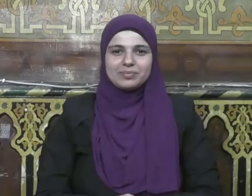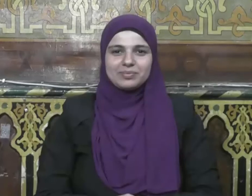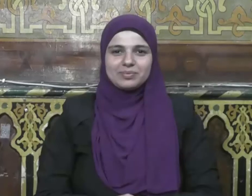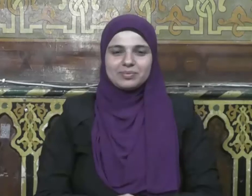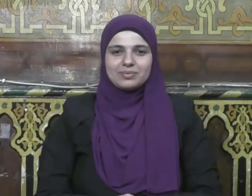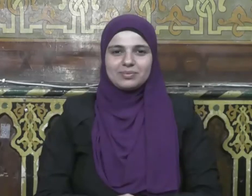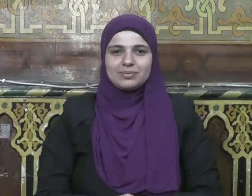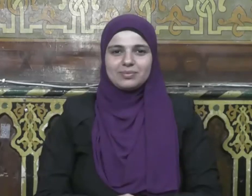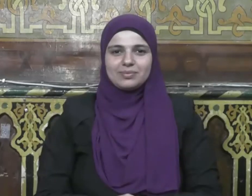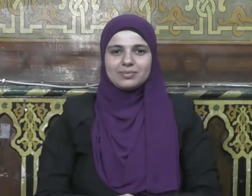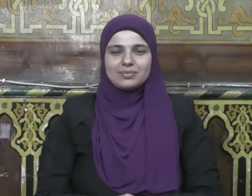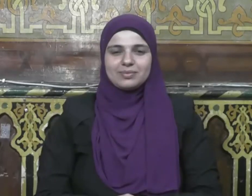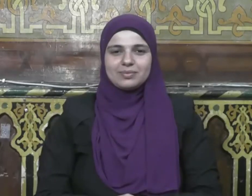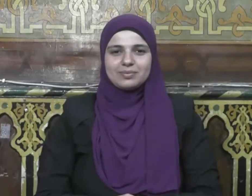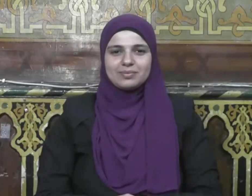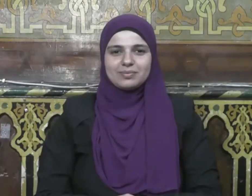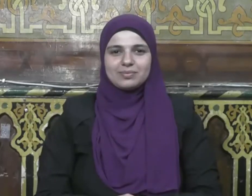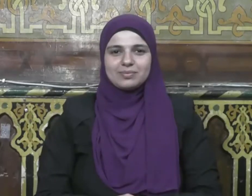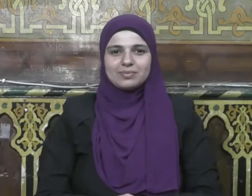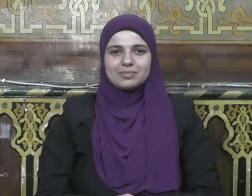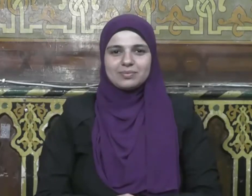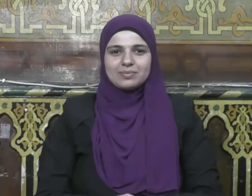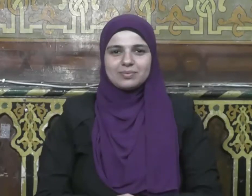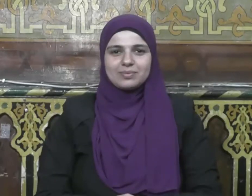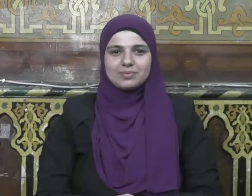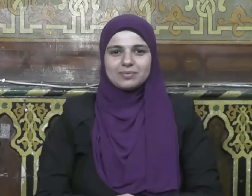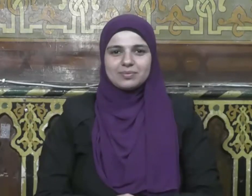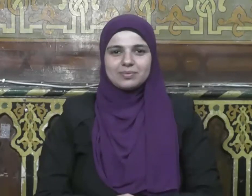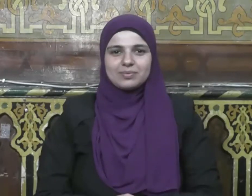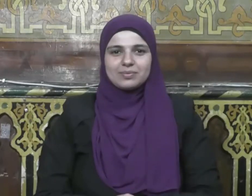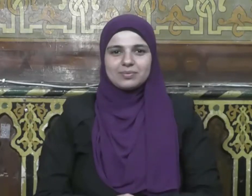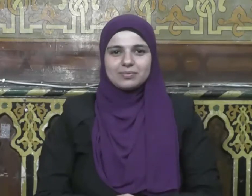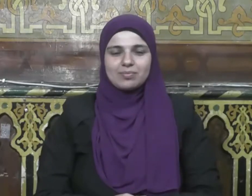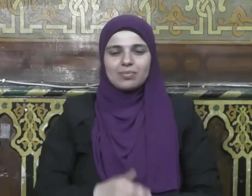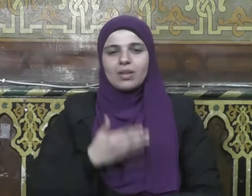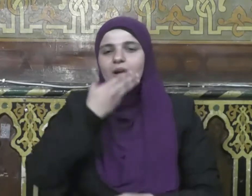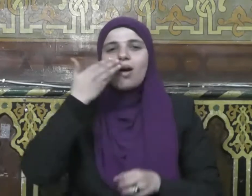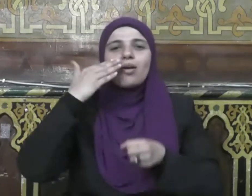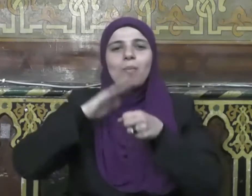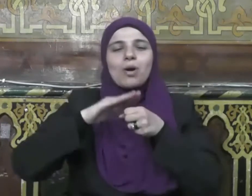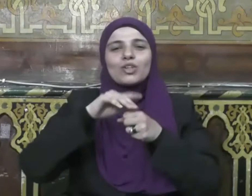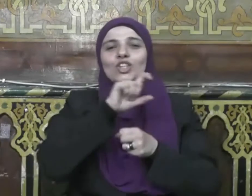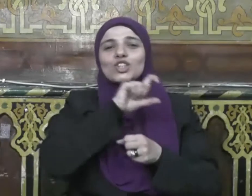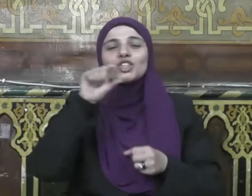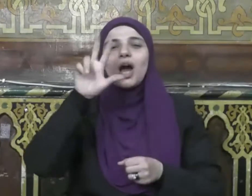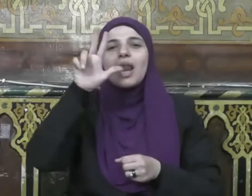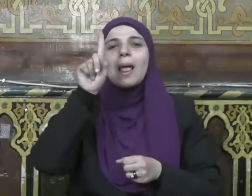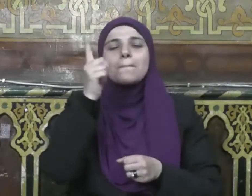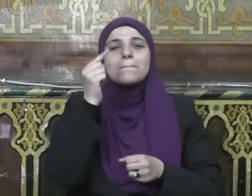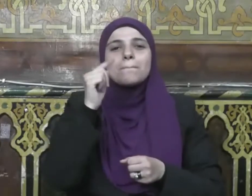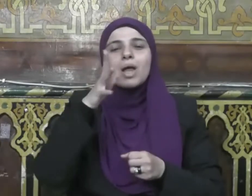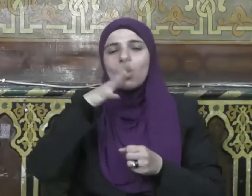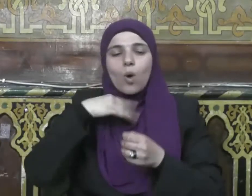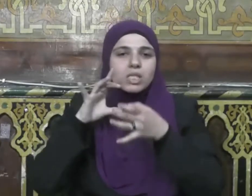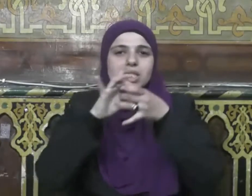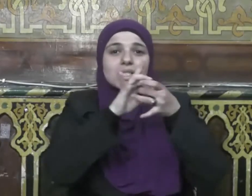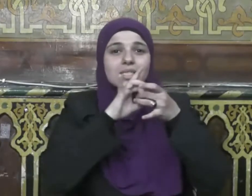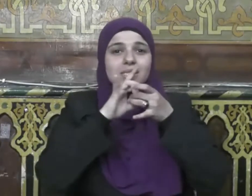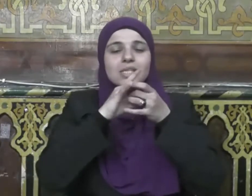رمضان شهر البر والصلة والتعرض لرحمة الله الحمد لله